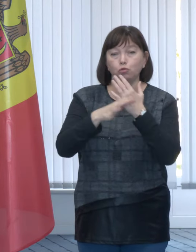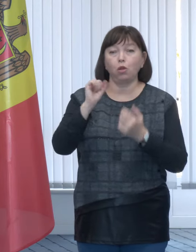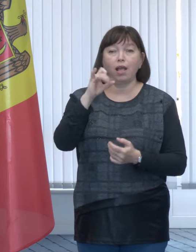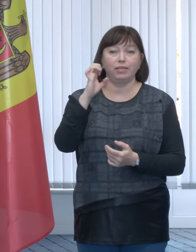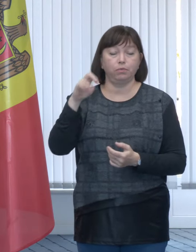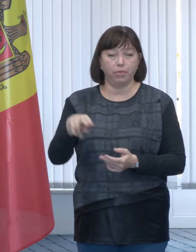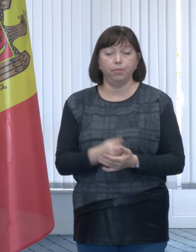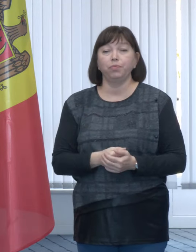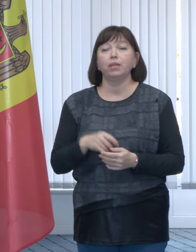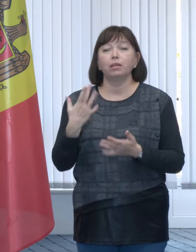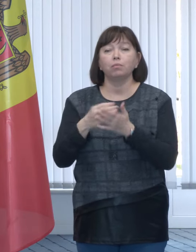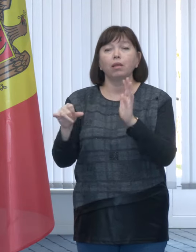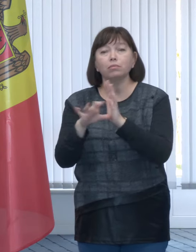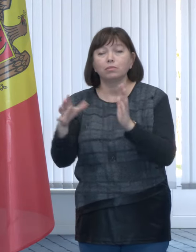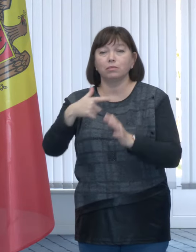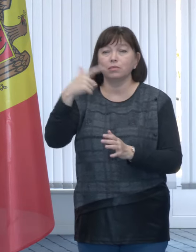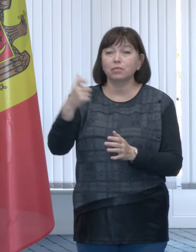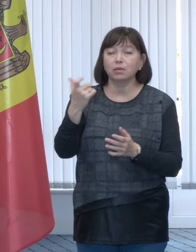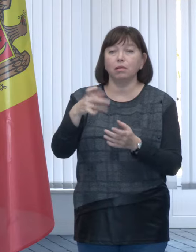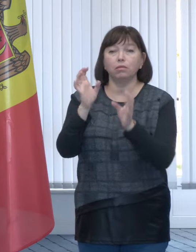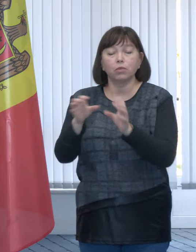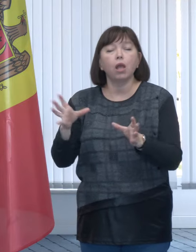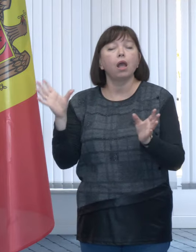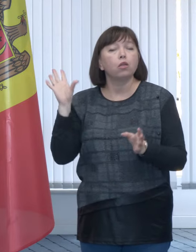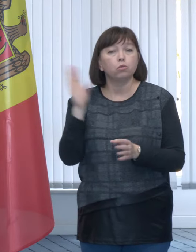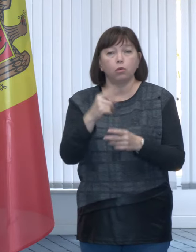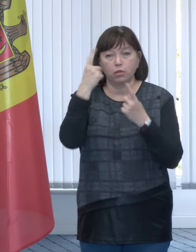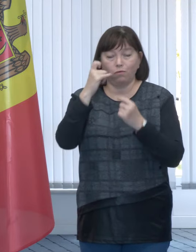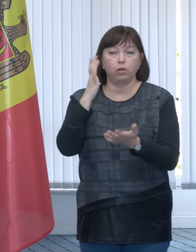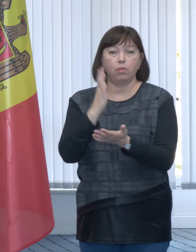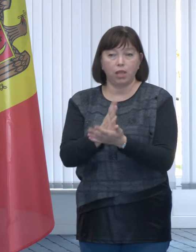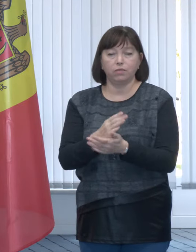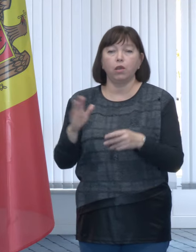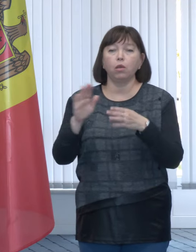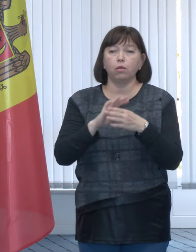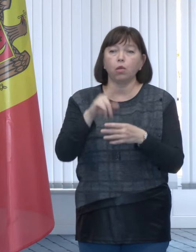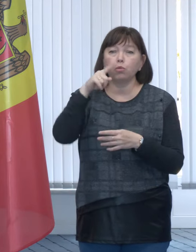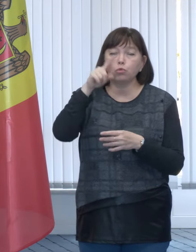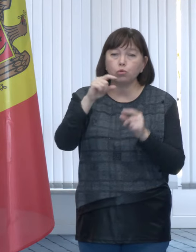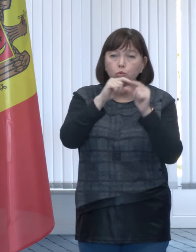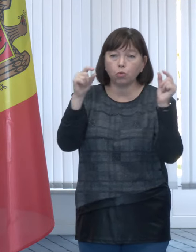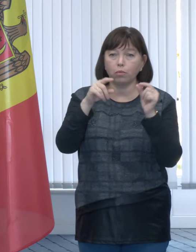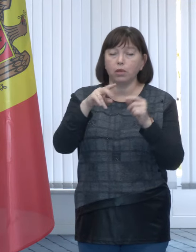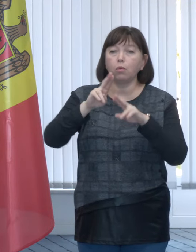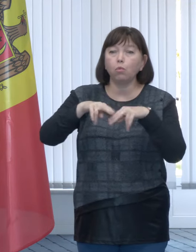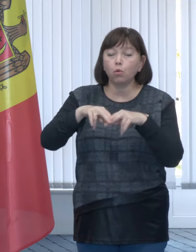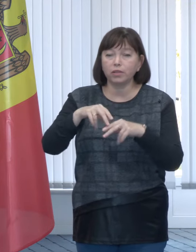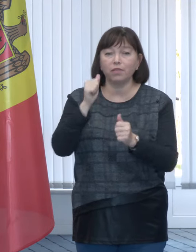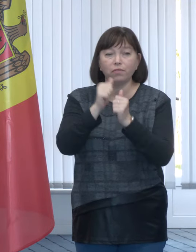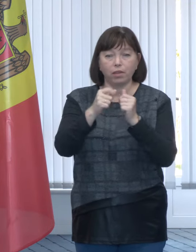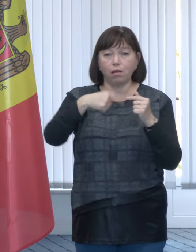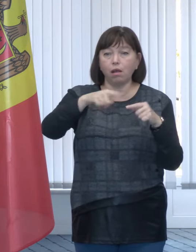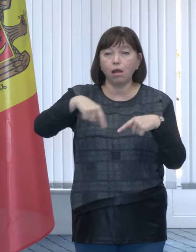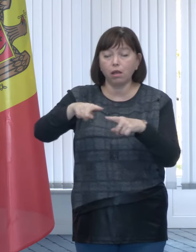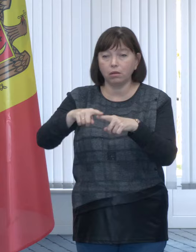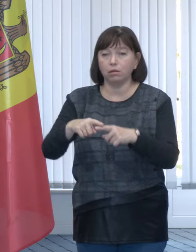Furnizorii de energie avem deja colectate toate datele despre numerele de identificare a fiecarei gospodării